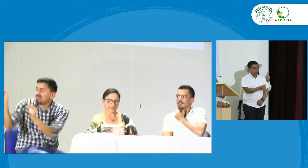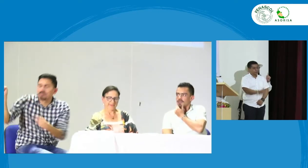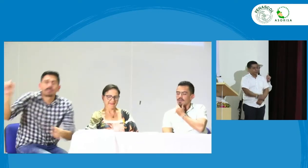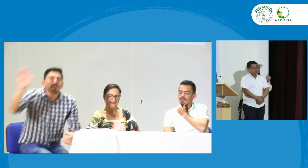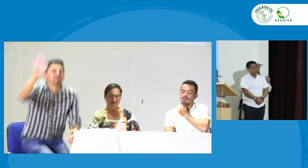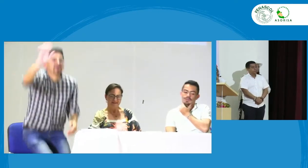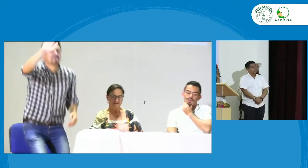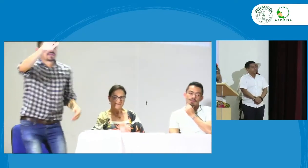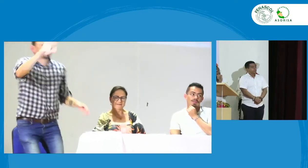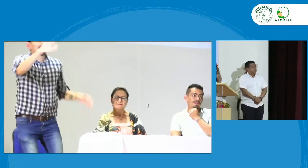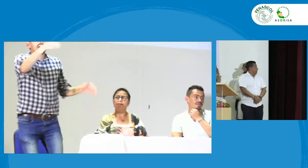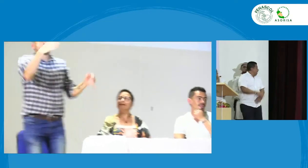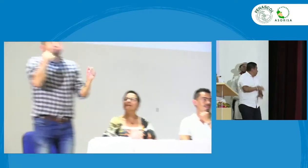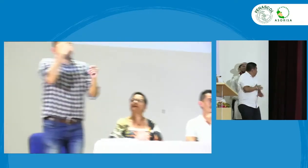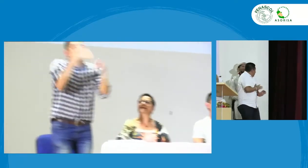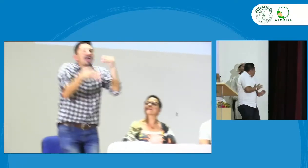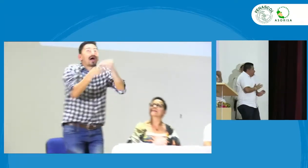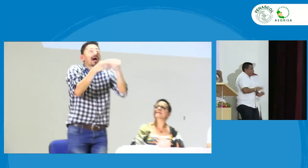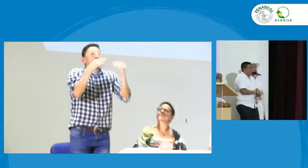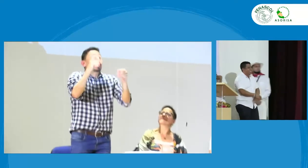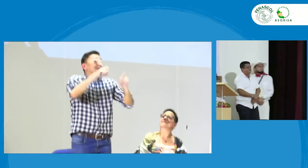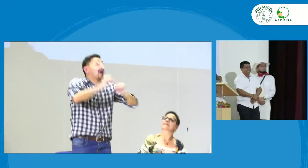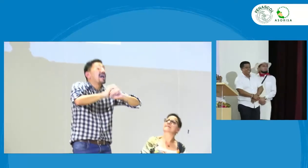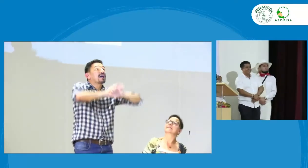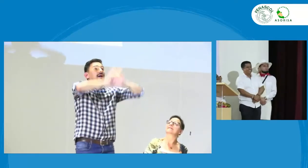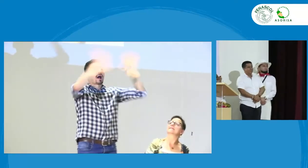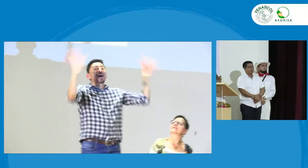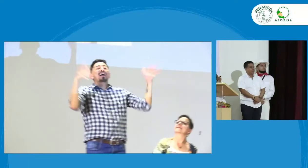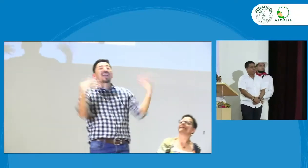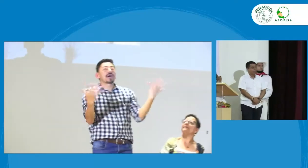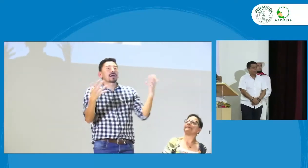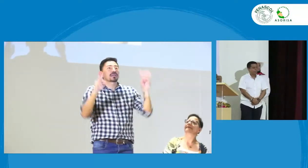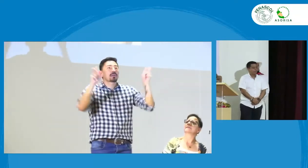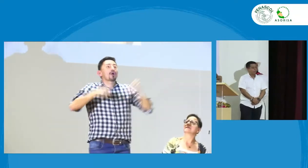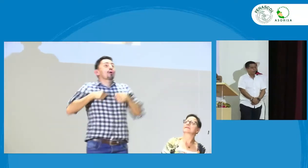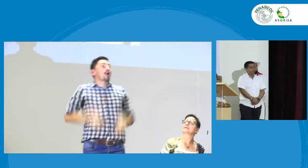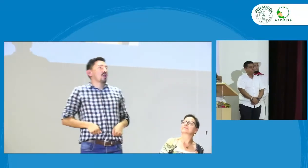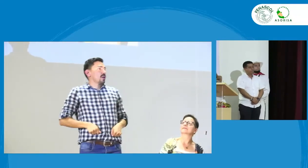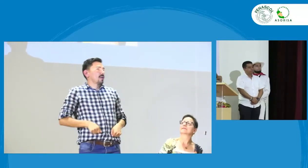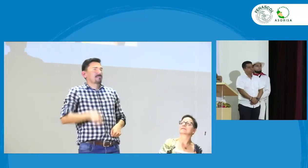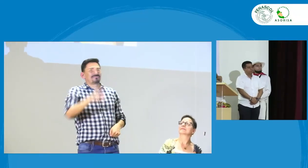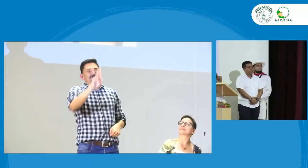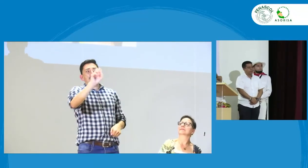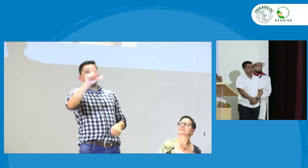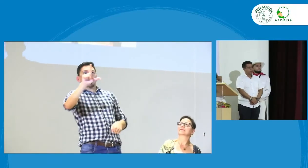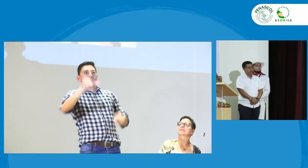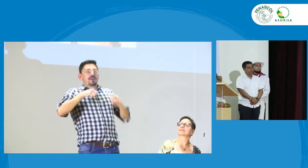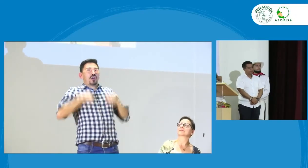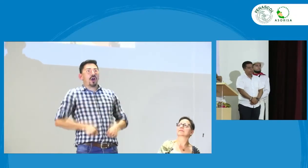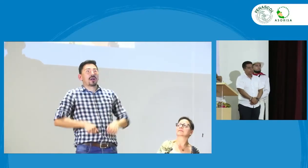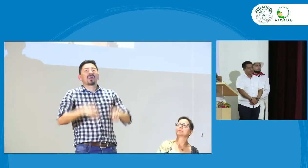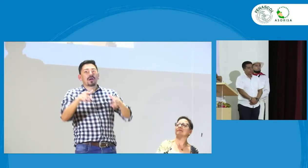¿Puedo concluir algo? Bueno hay que dejar claridad el tema del rol